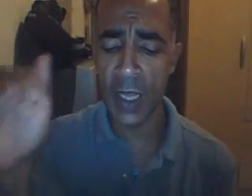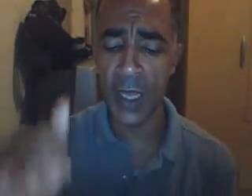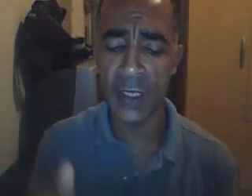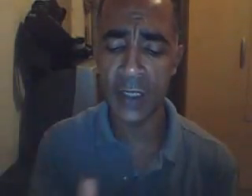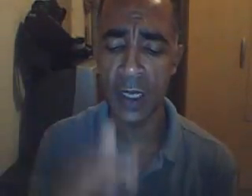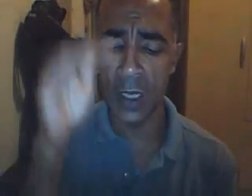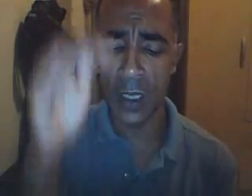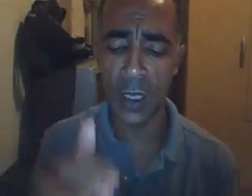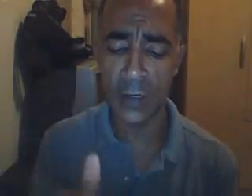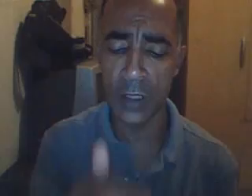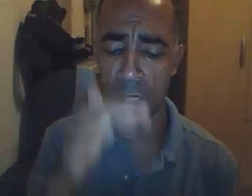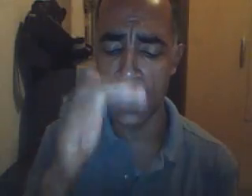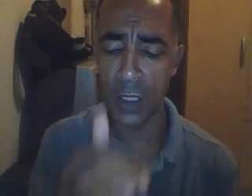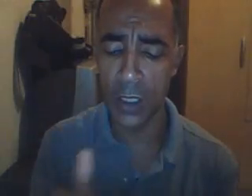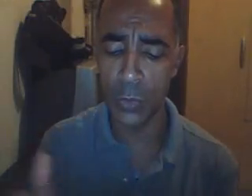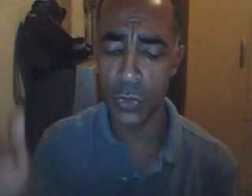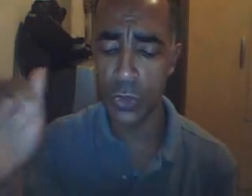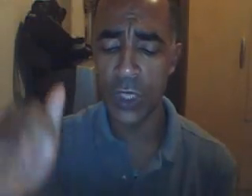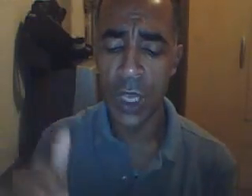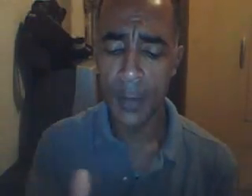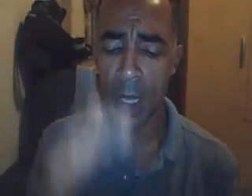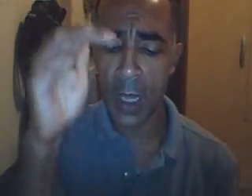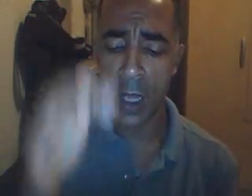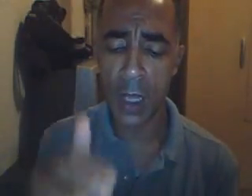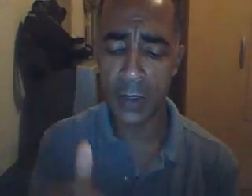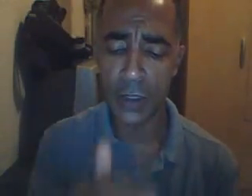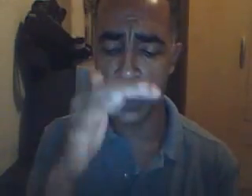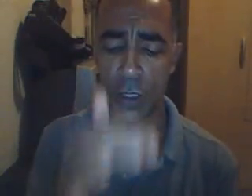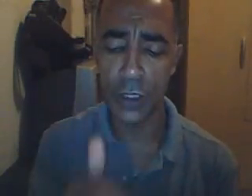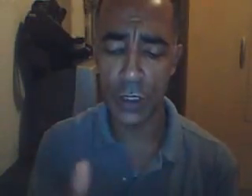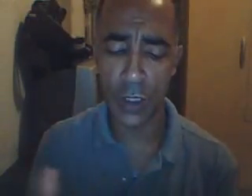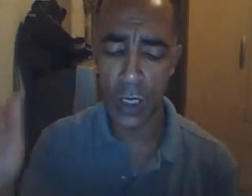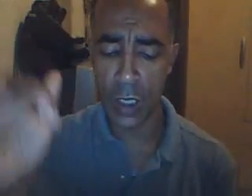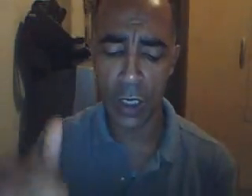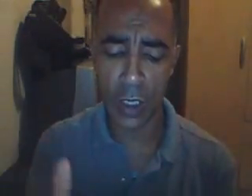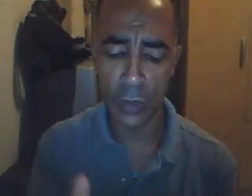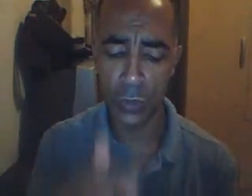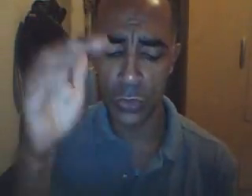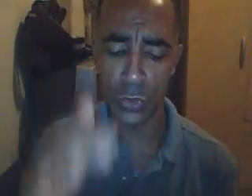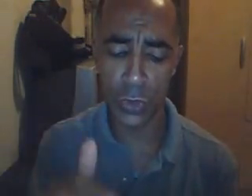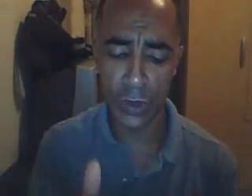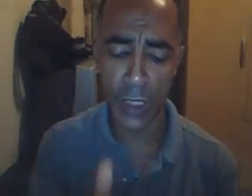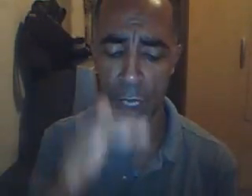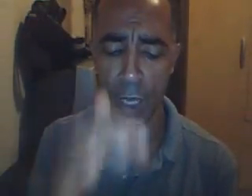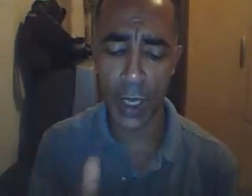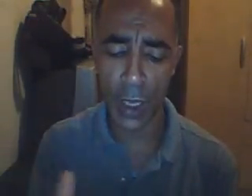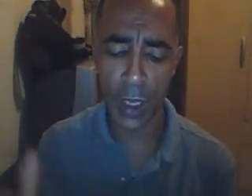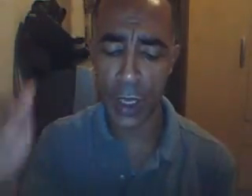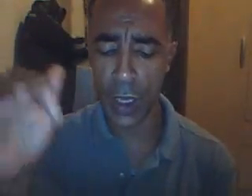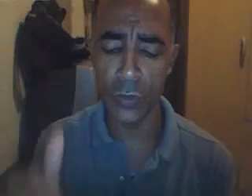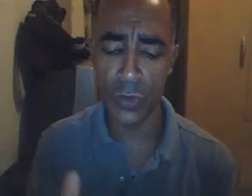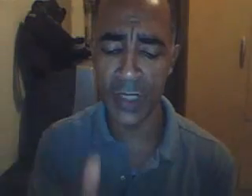descansamos, mas ter lá no céu o